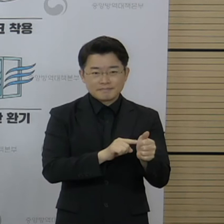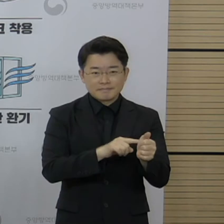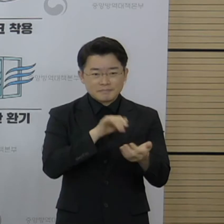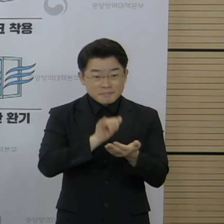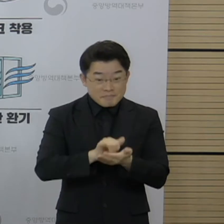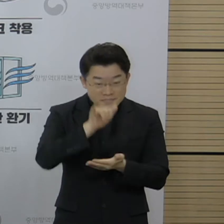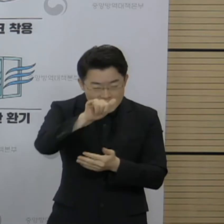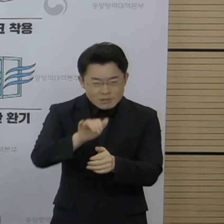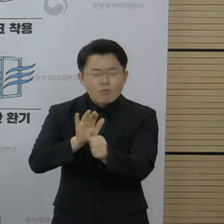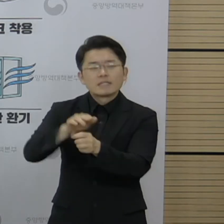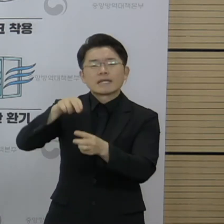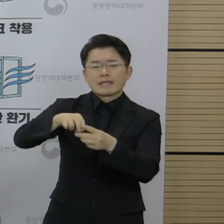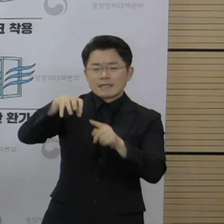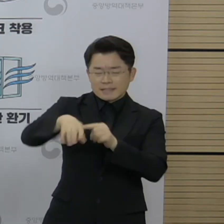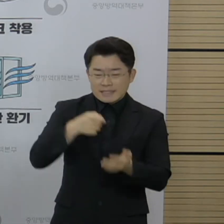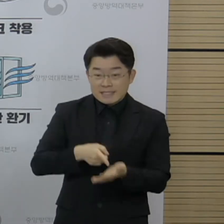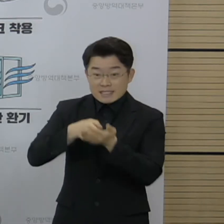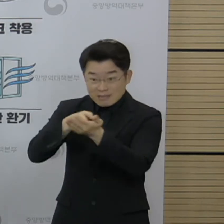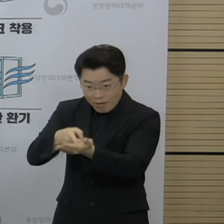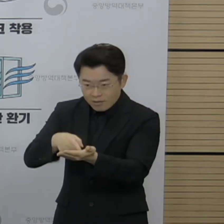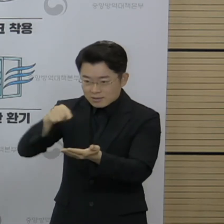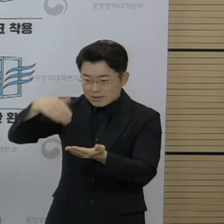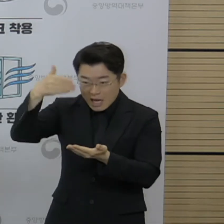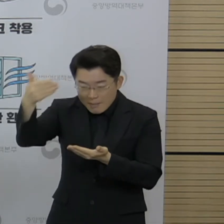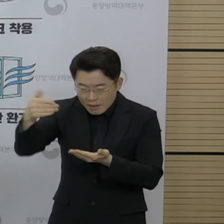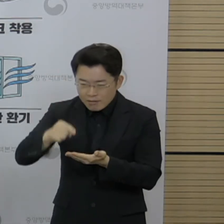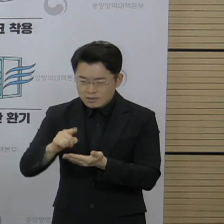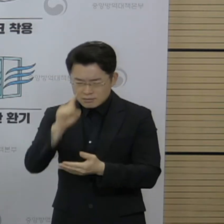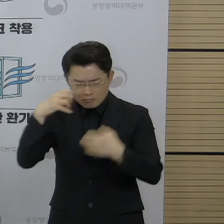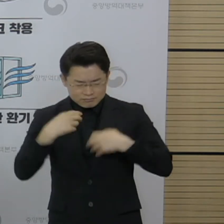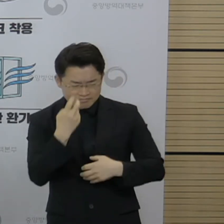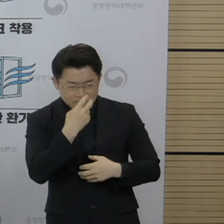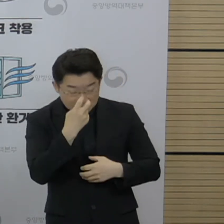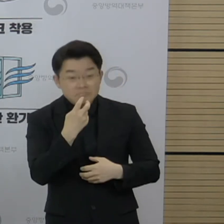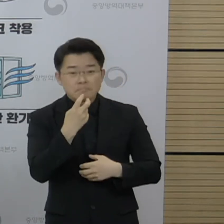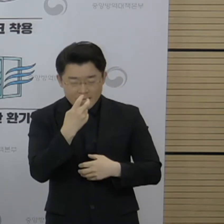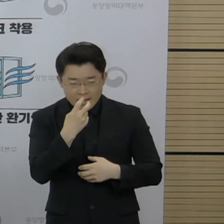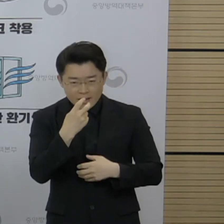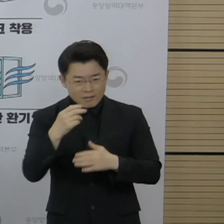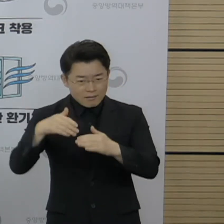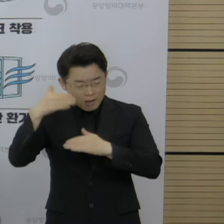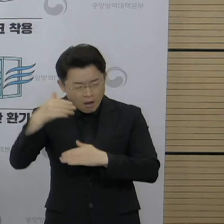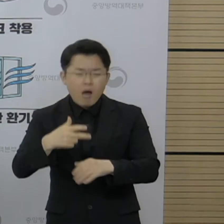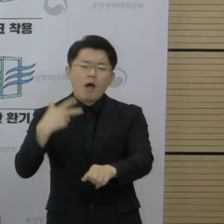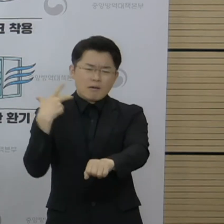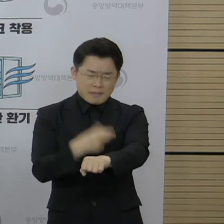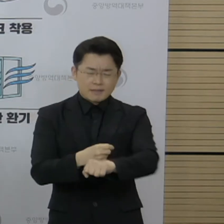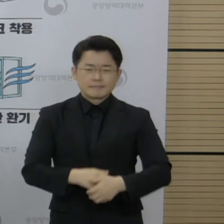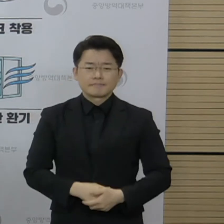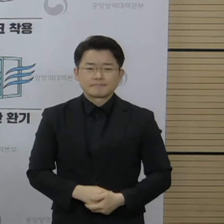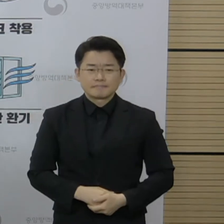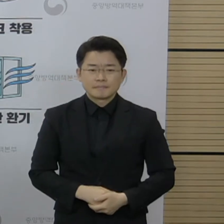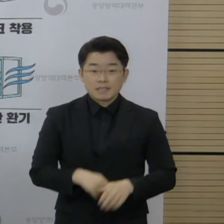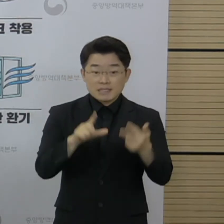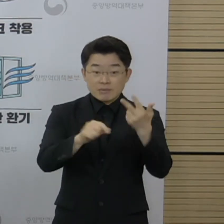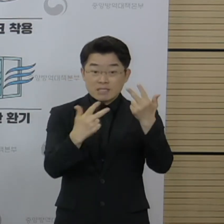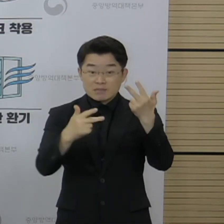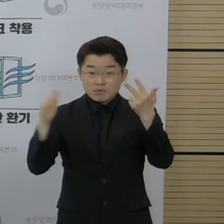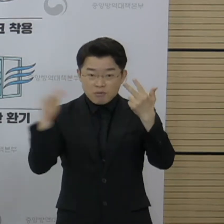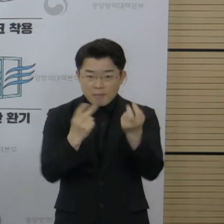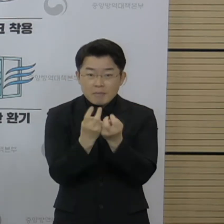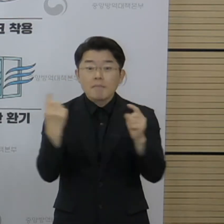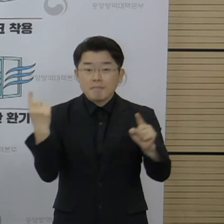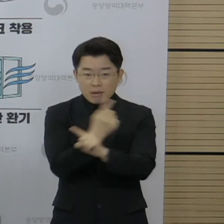지원센터를 통해서 신청하시고 소관 부처의 심사를 받아서 접종을 진행해 왔으나 7월 7일부터는